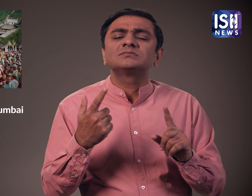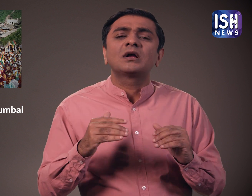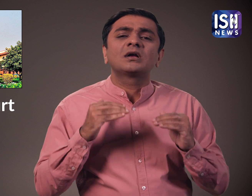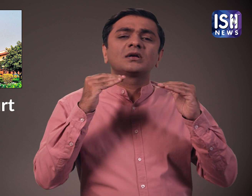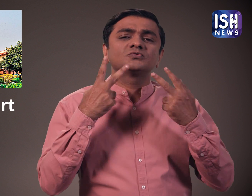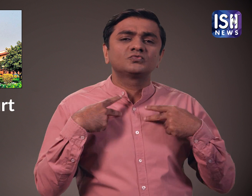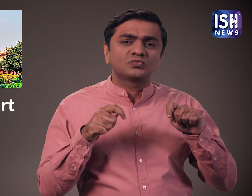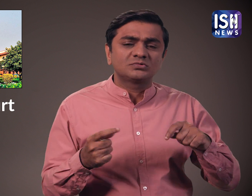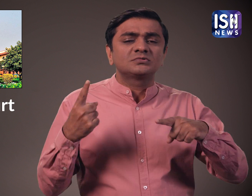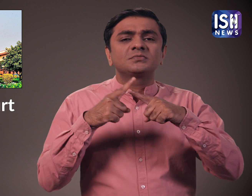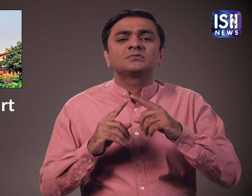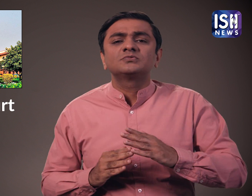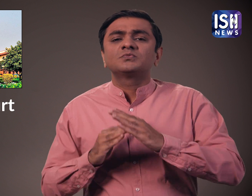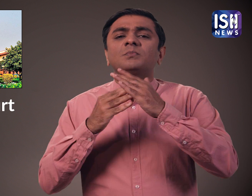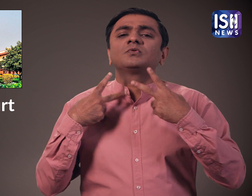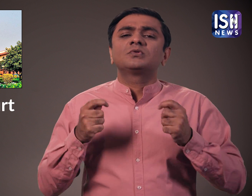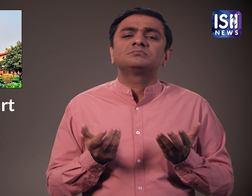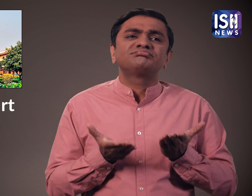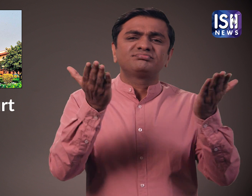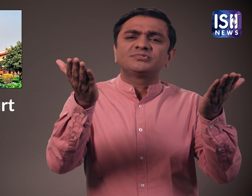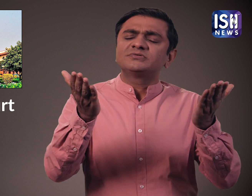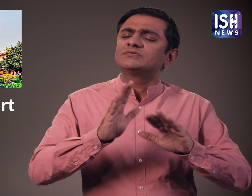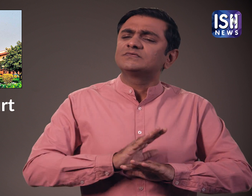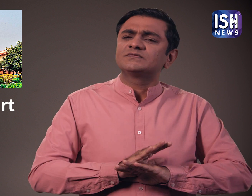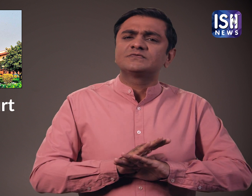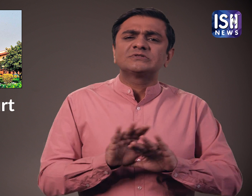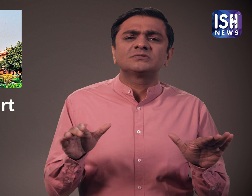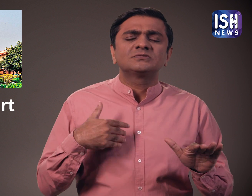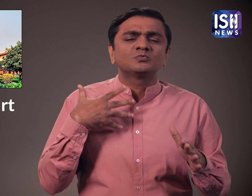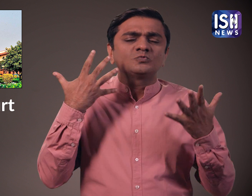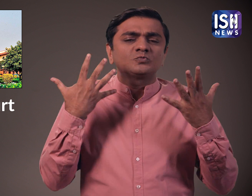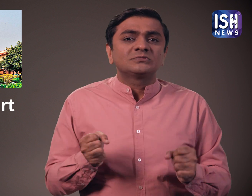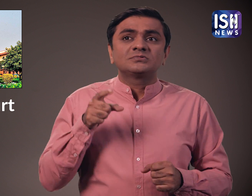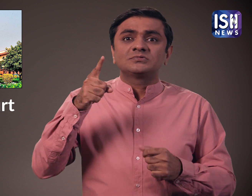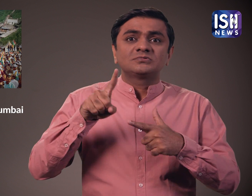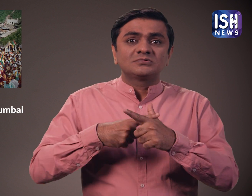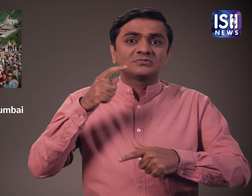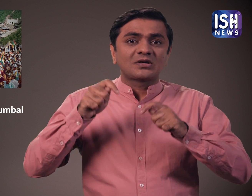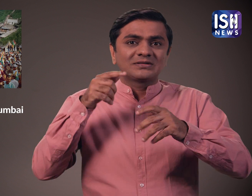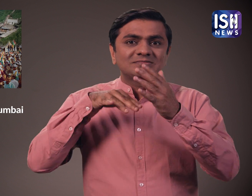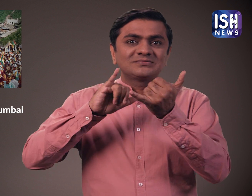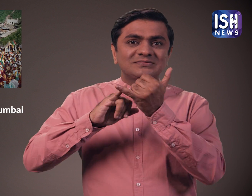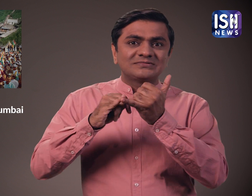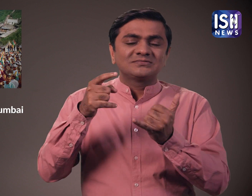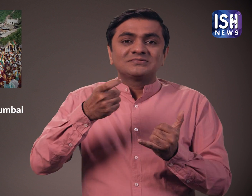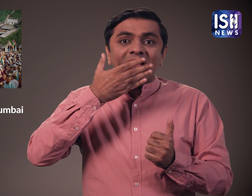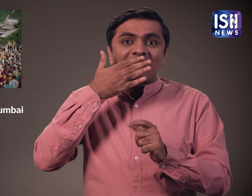लेने। कि मांग को लेकर और पालिटाना में हुई